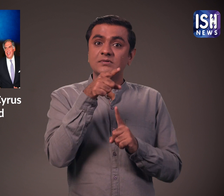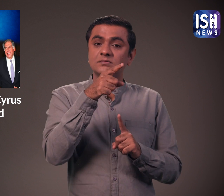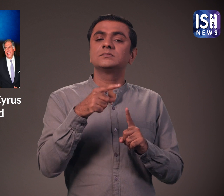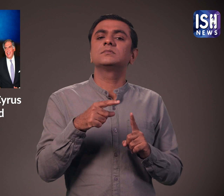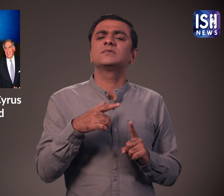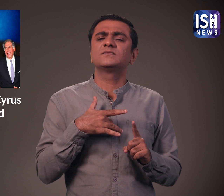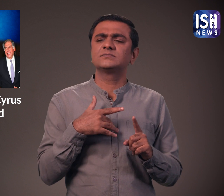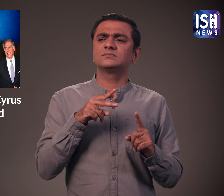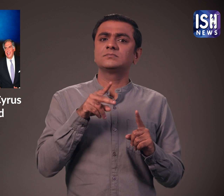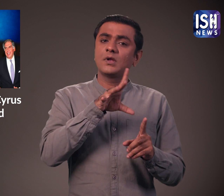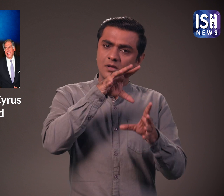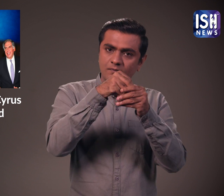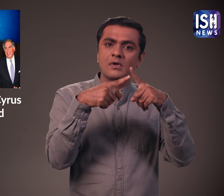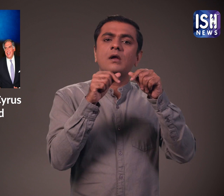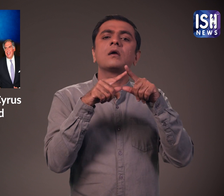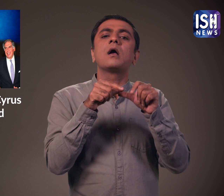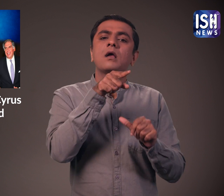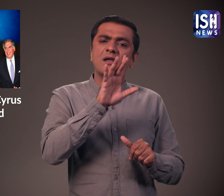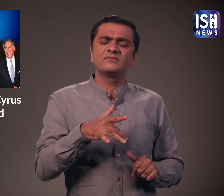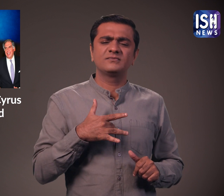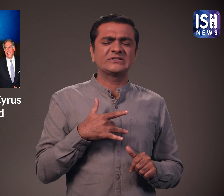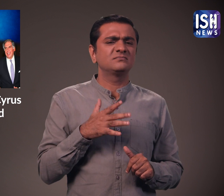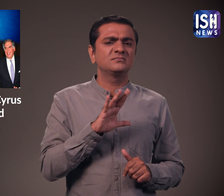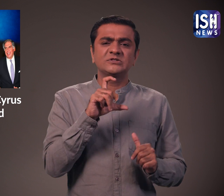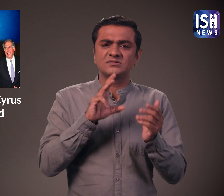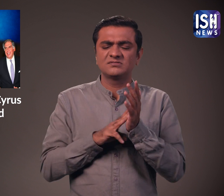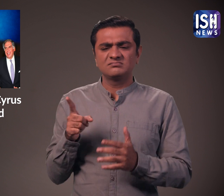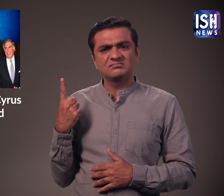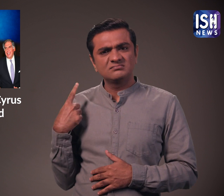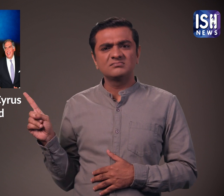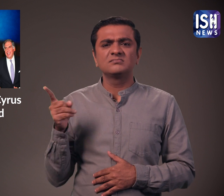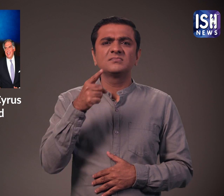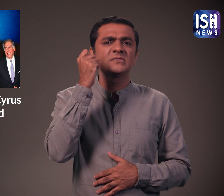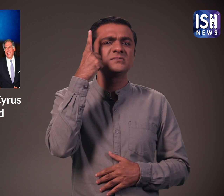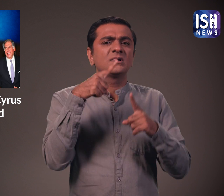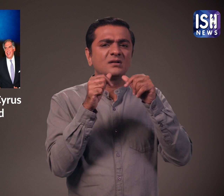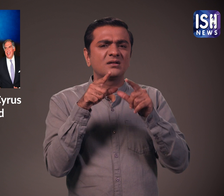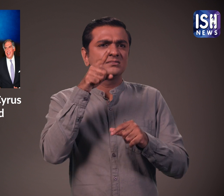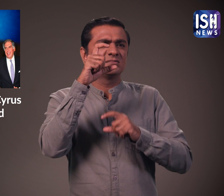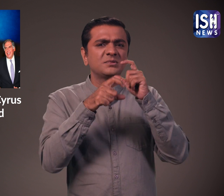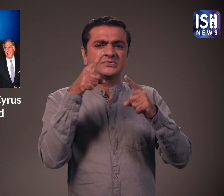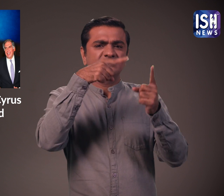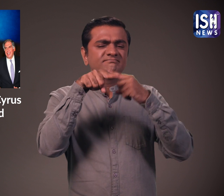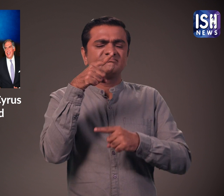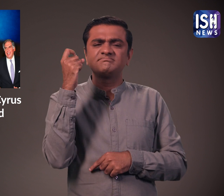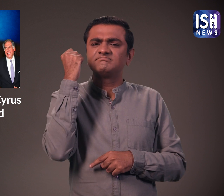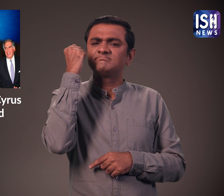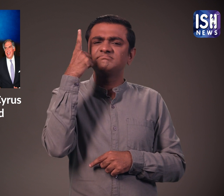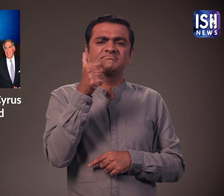था।